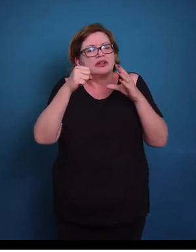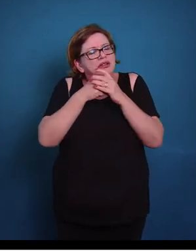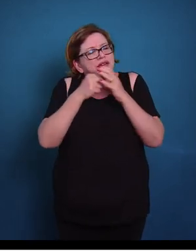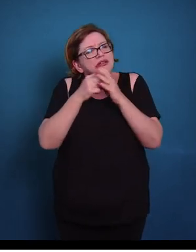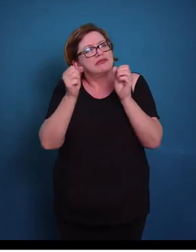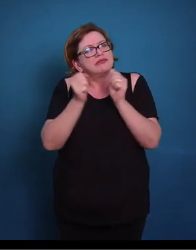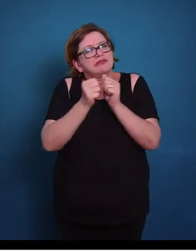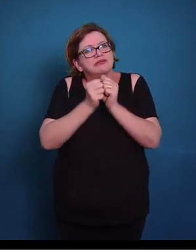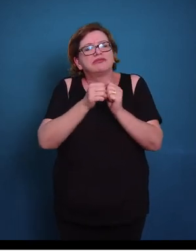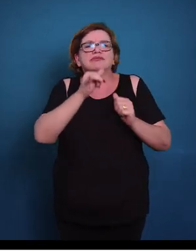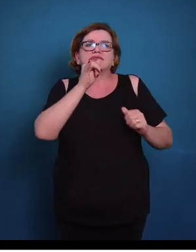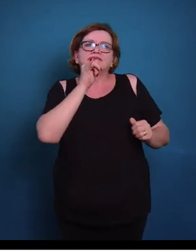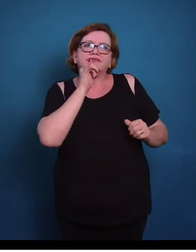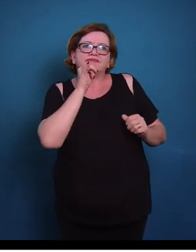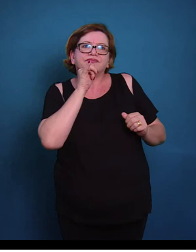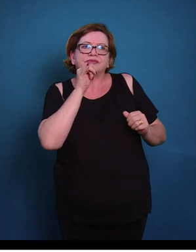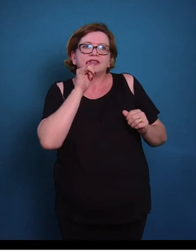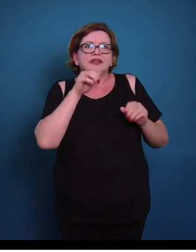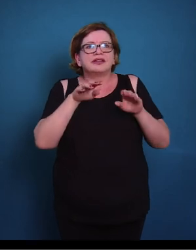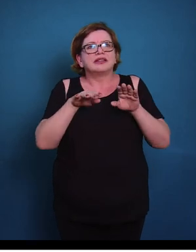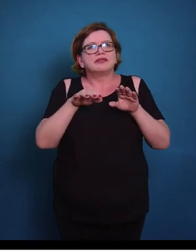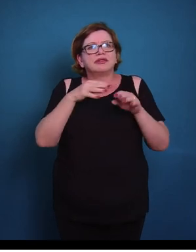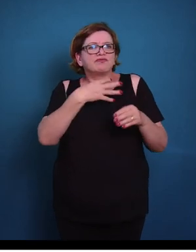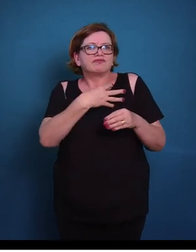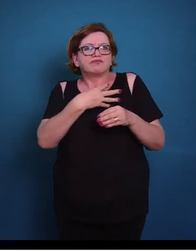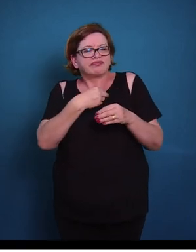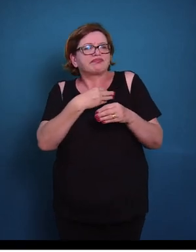por exemplo, as glândulas mamárias.